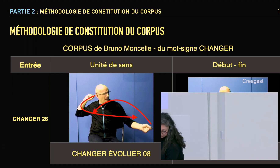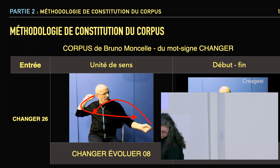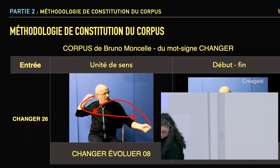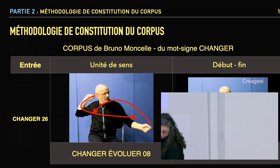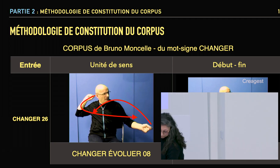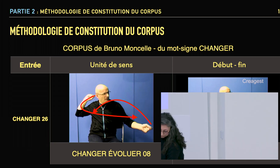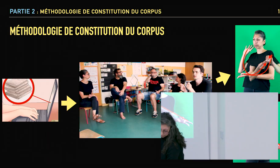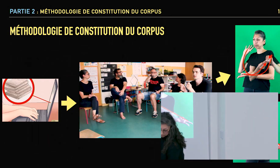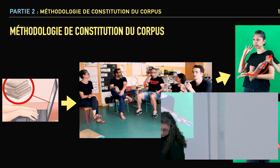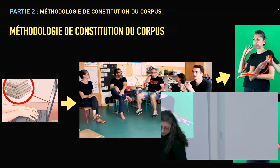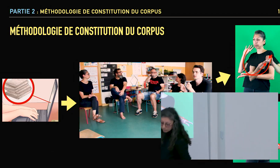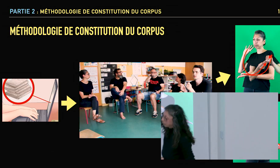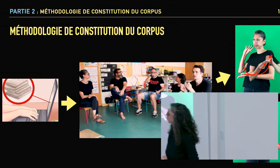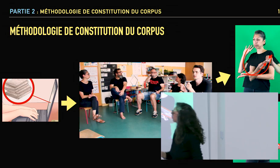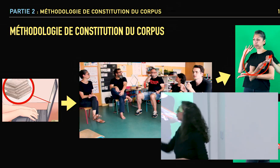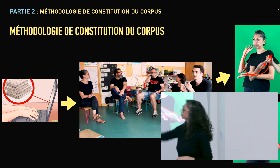que j'ai pu trouver dans ce corpus.